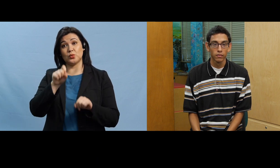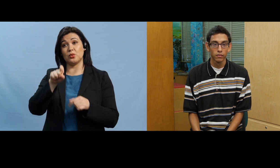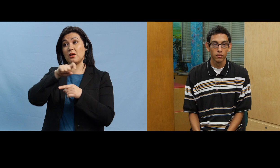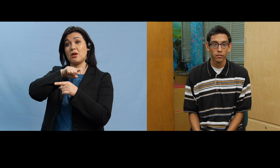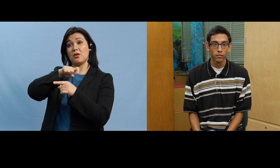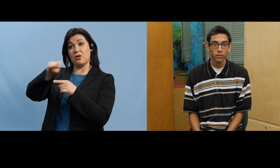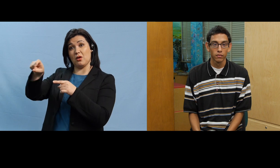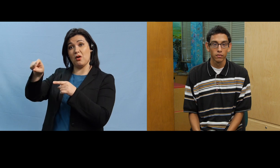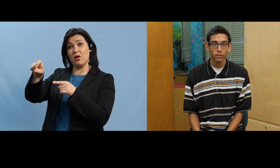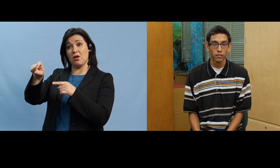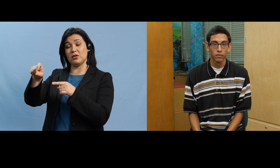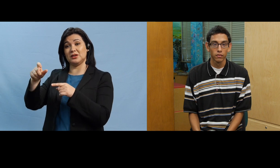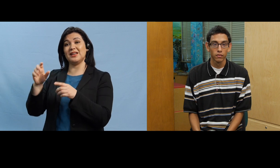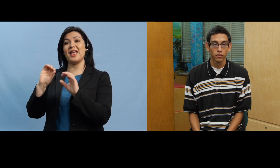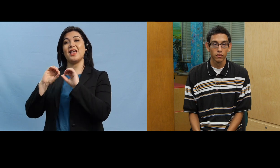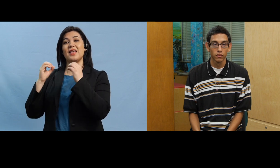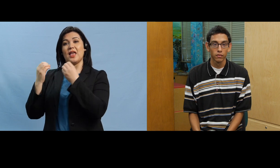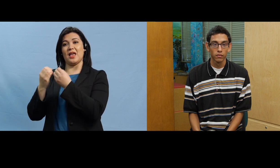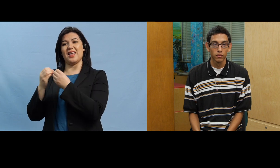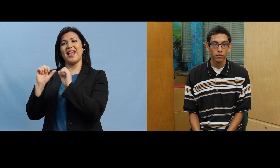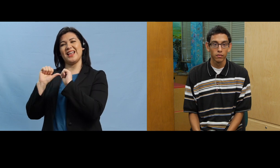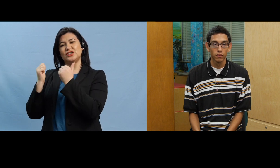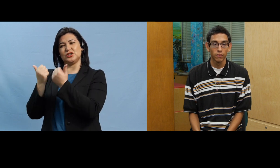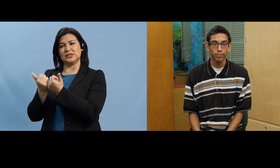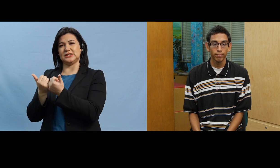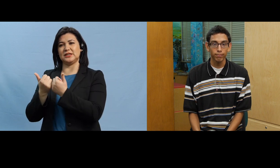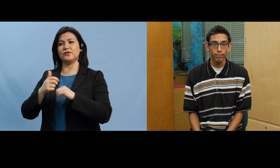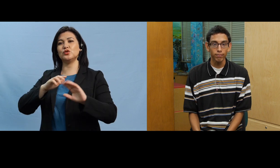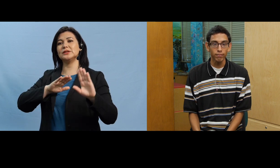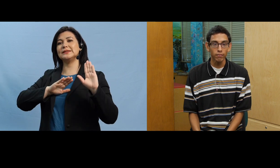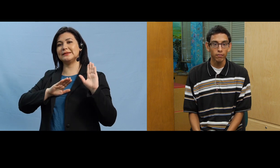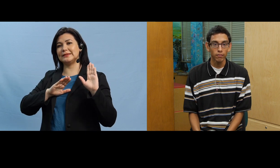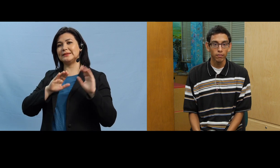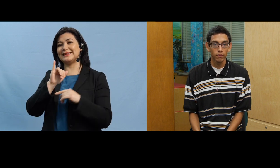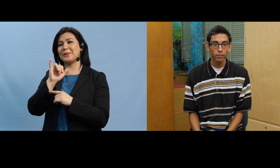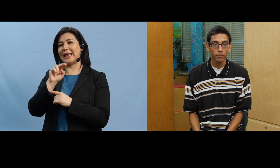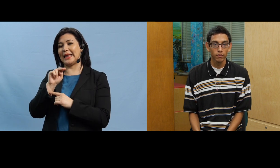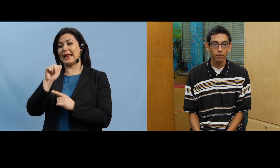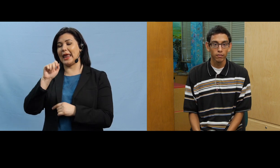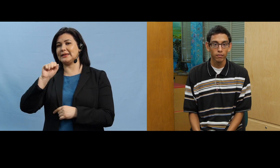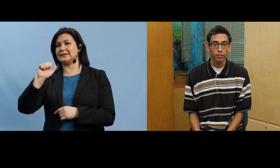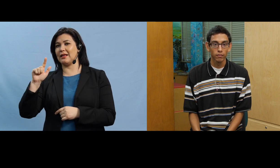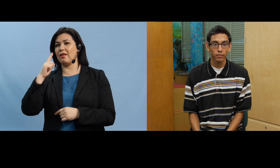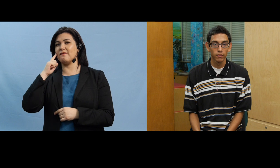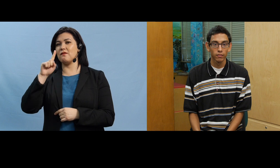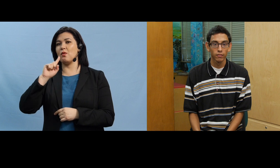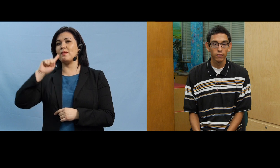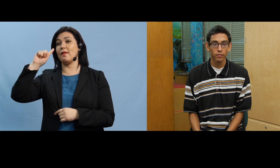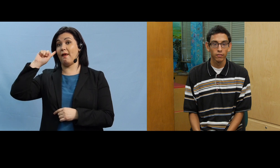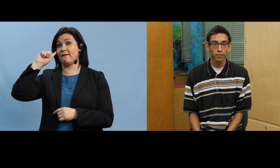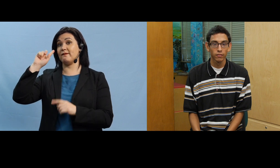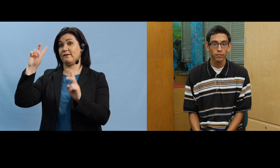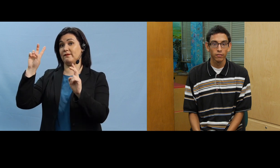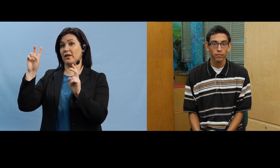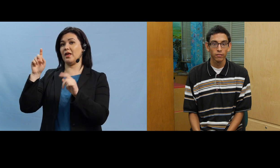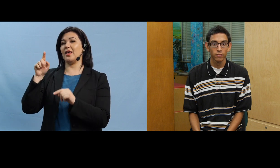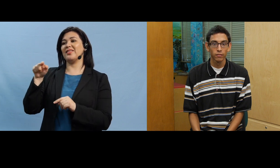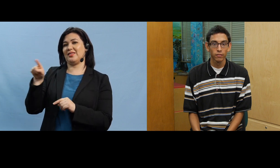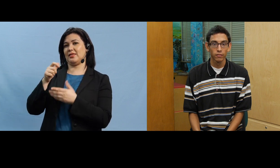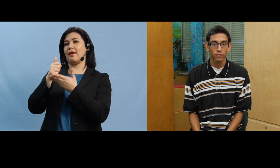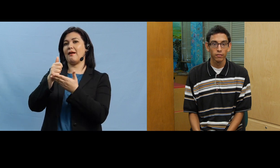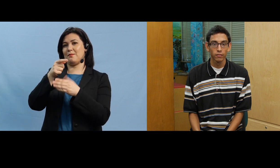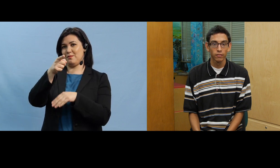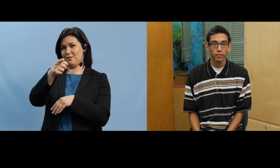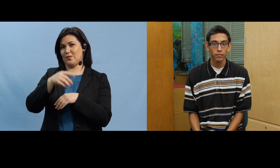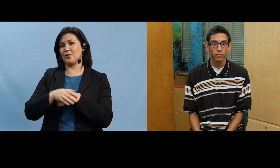agencia de citizenship in ASL for the Deaf y ellos te pueden ayudar te puedan te pueden guiar y allí se